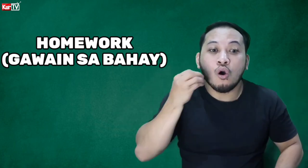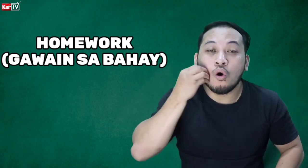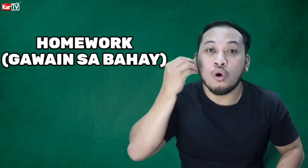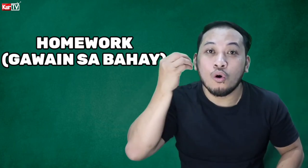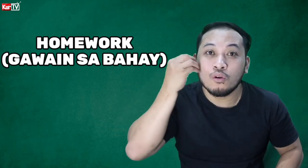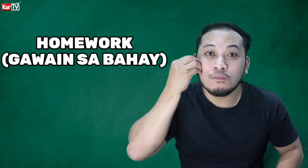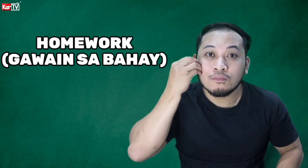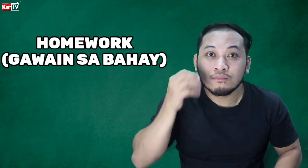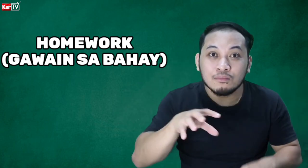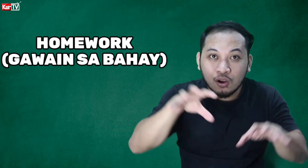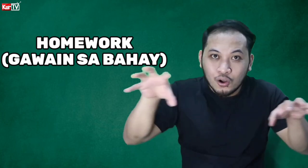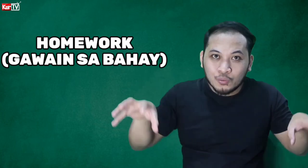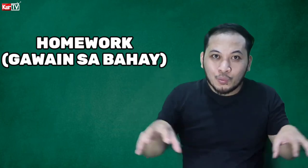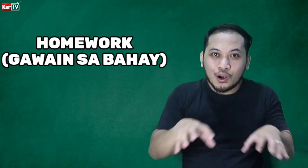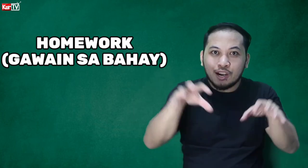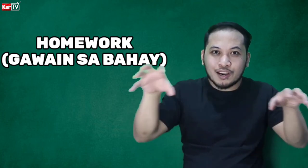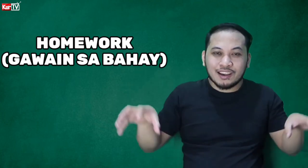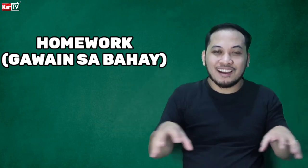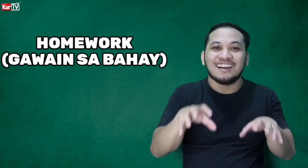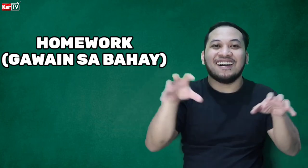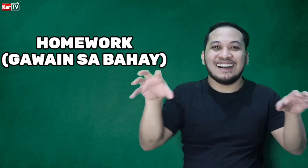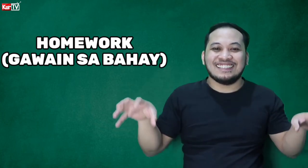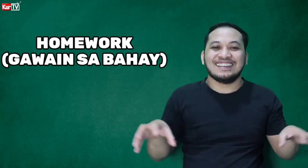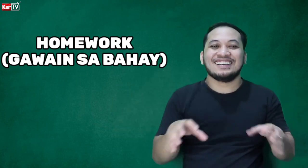Home work. Ayan.